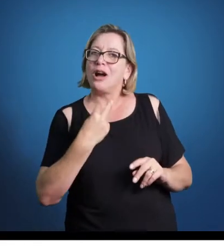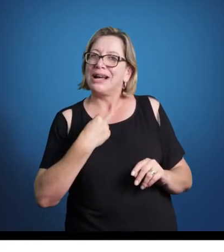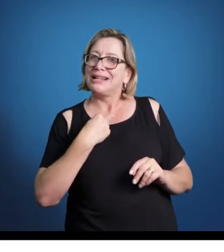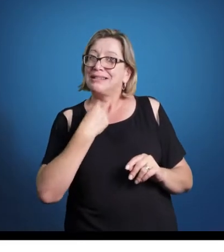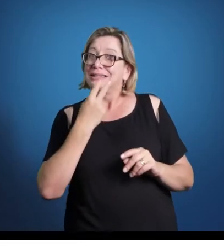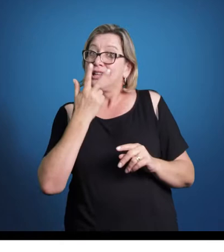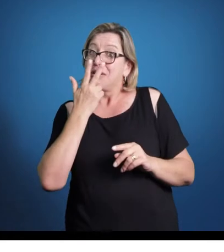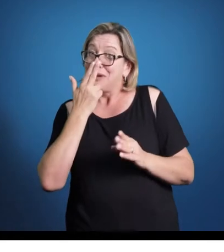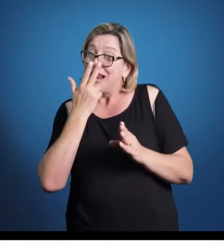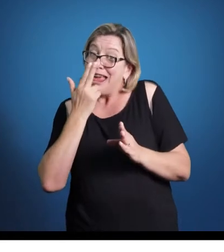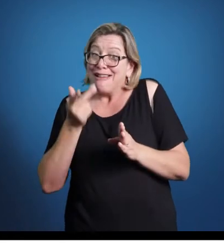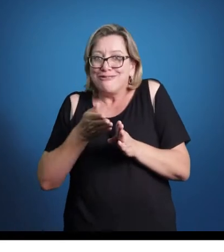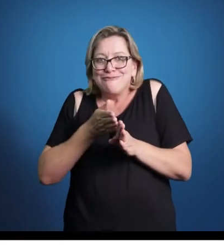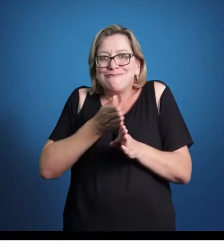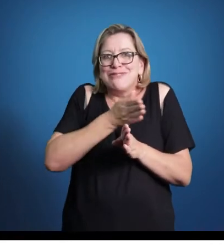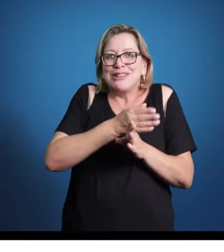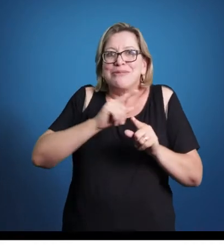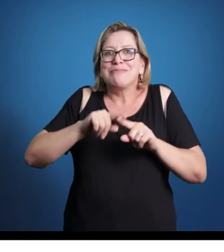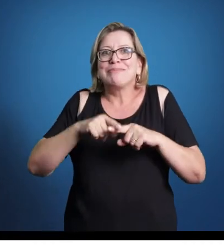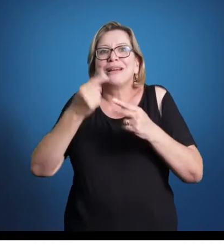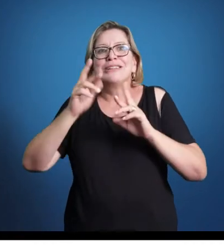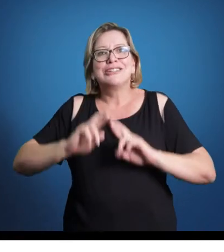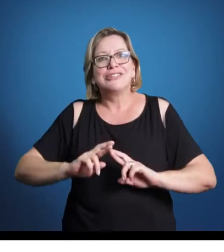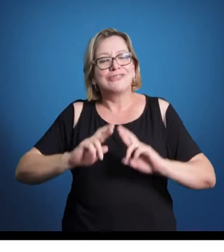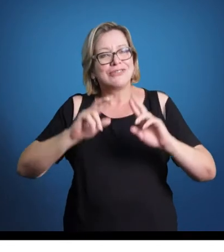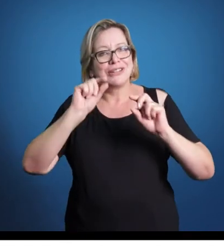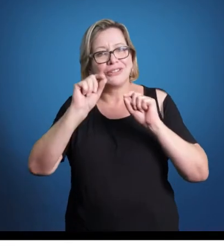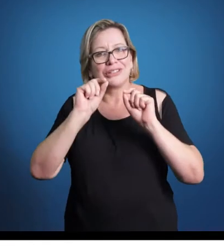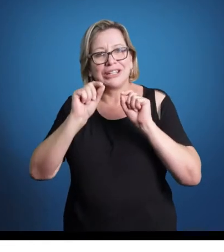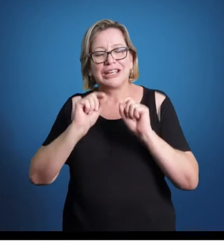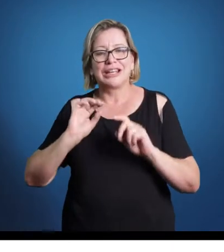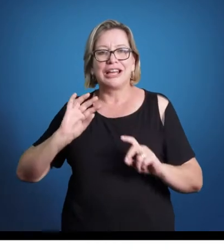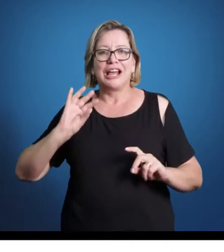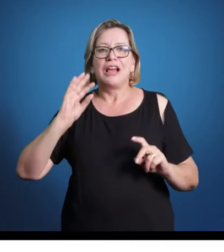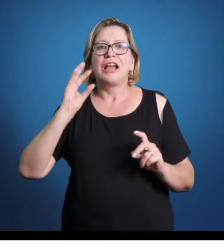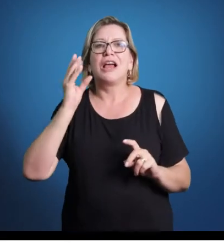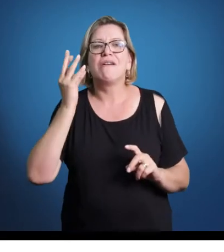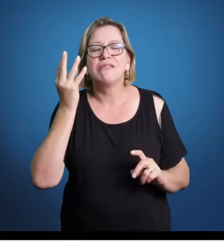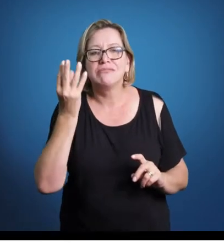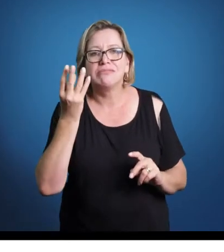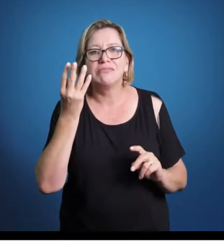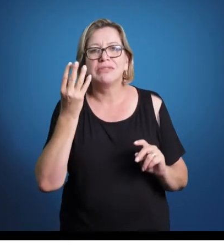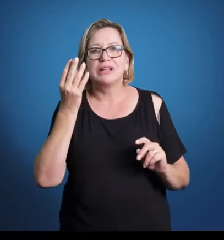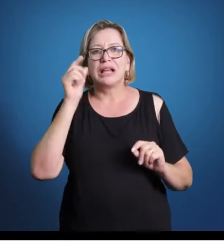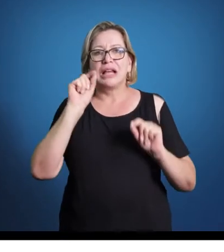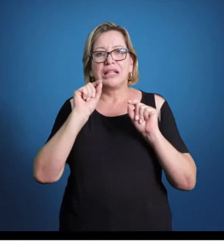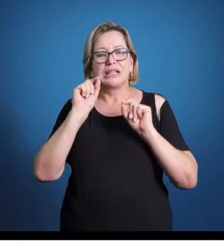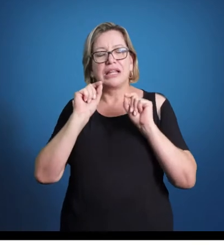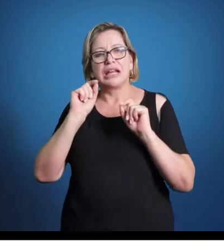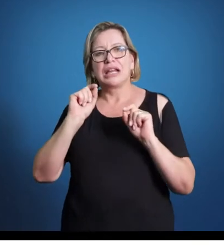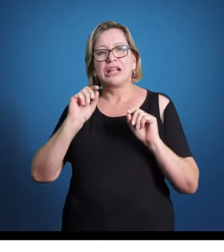semelhante à música medieval. A única diferença é que ela é predominantemente feita pelas vozes,